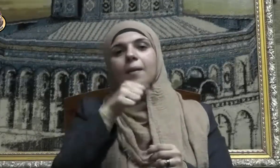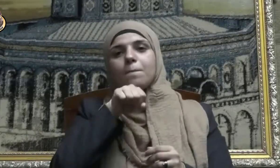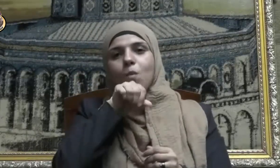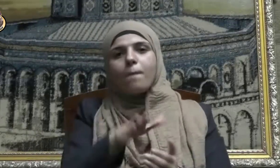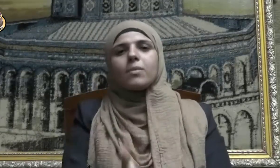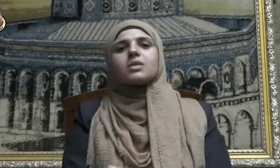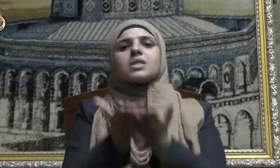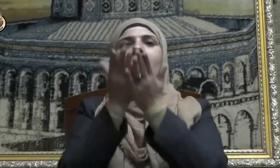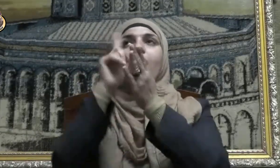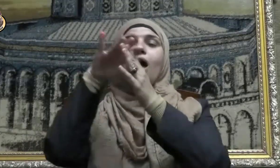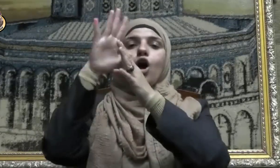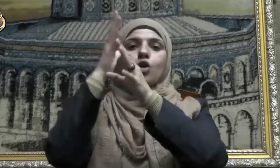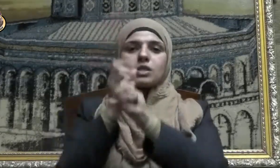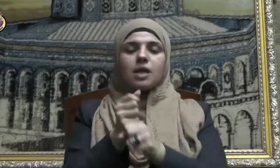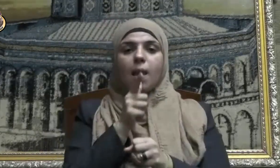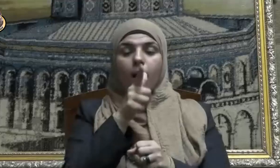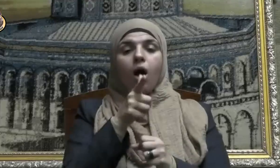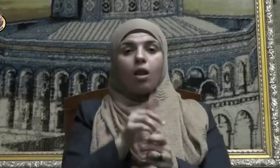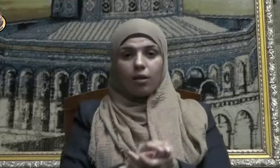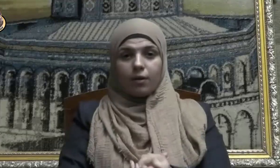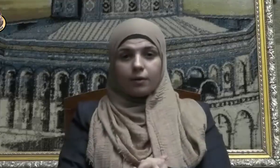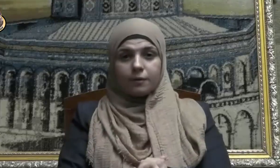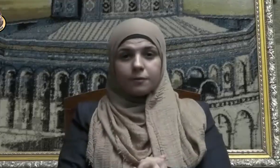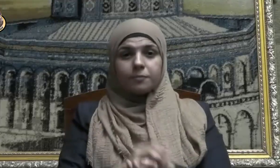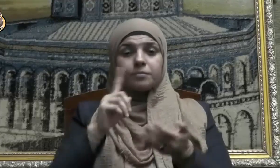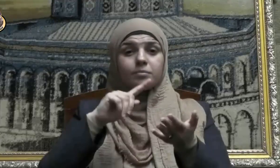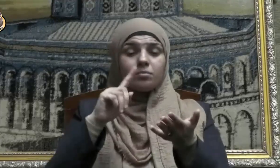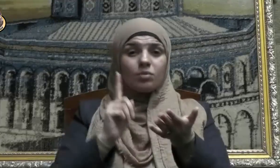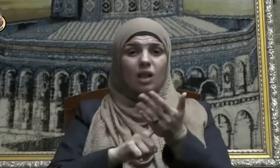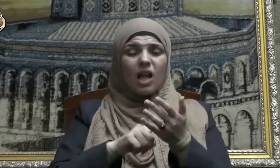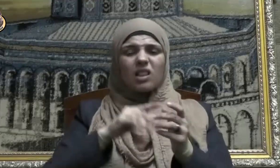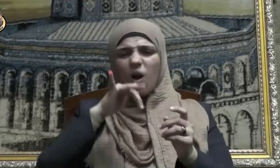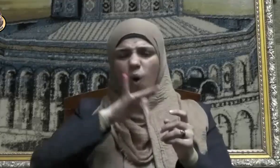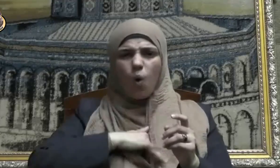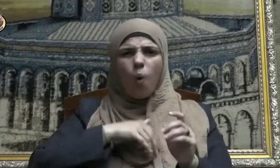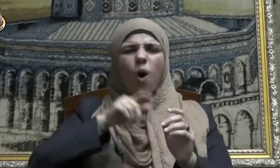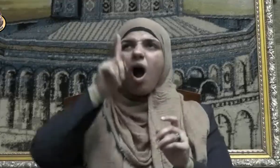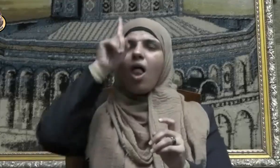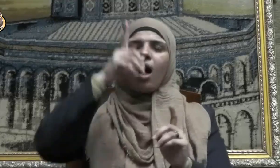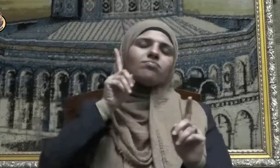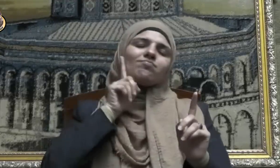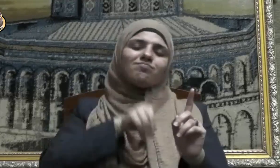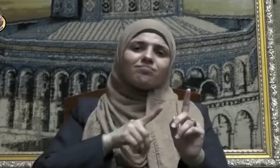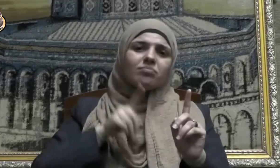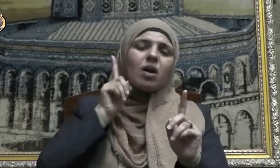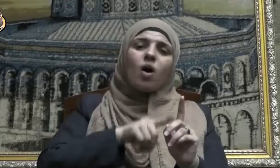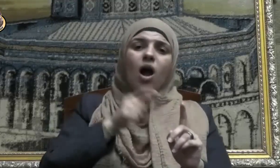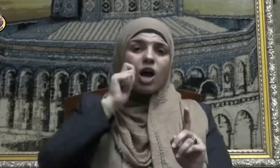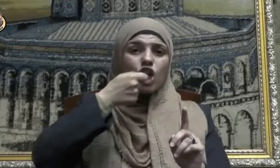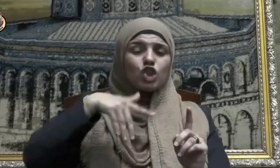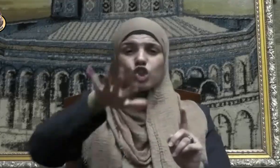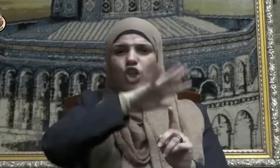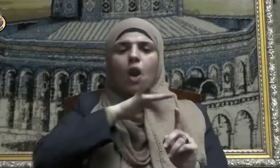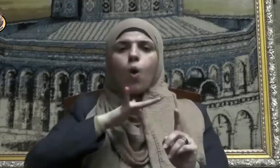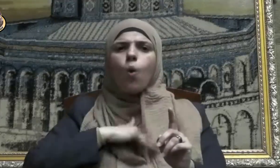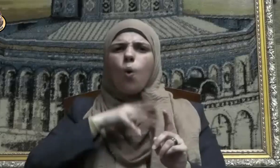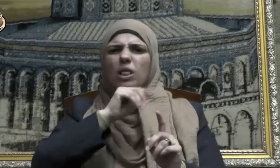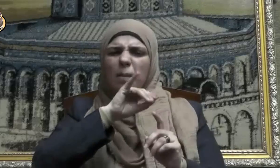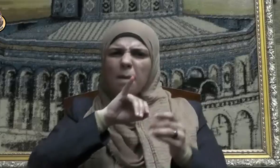عليه وسلم قال إن أبغض الرجال إلى الله الألد الخصم فأهل